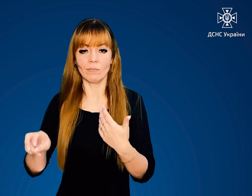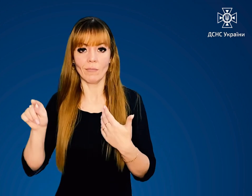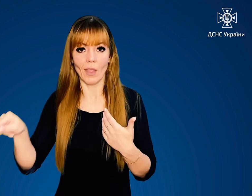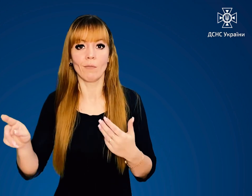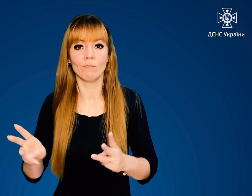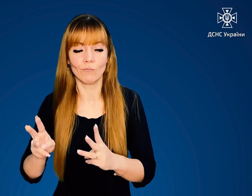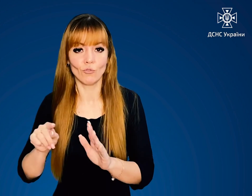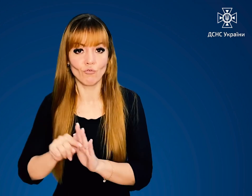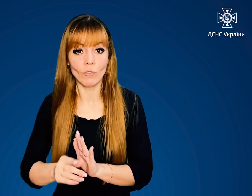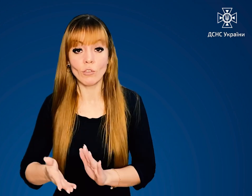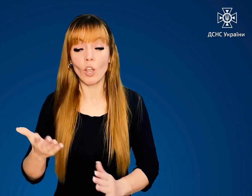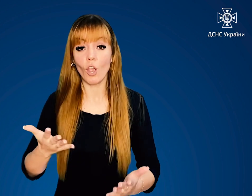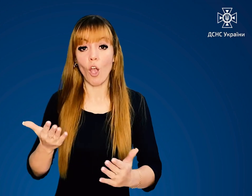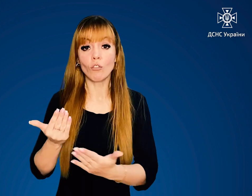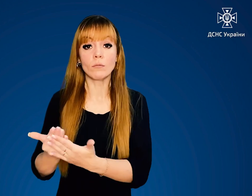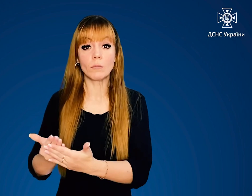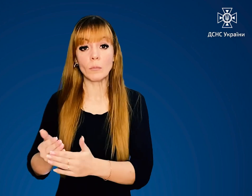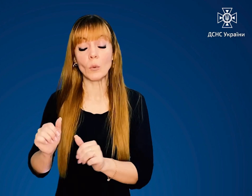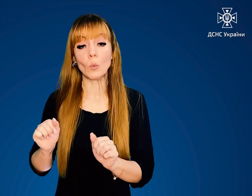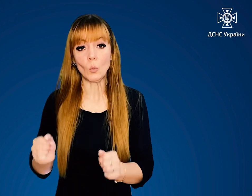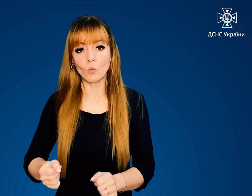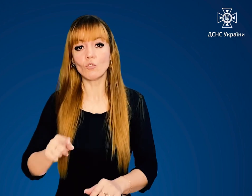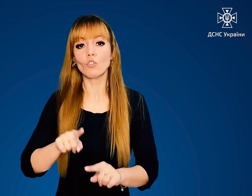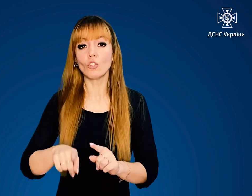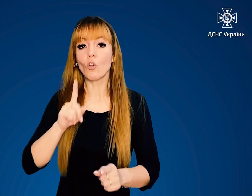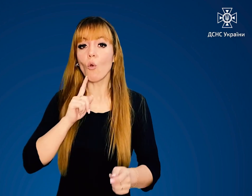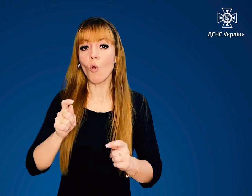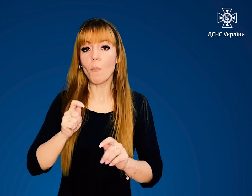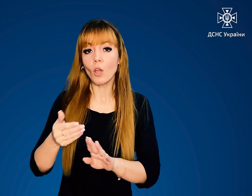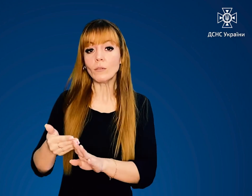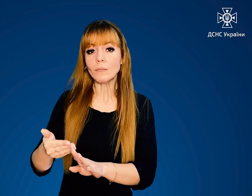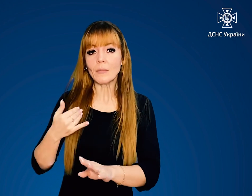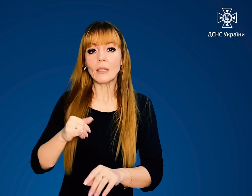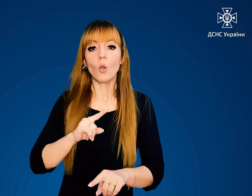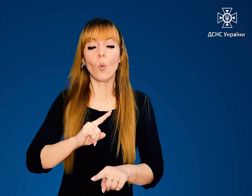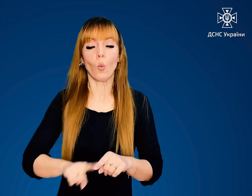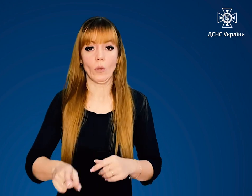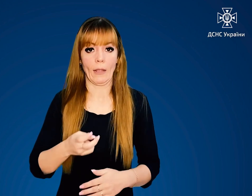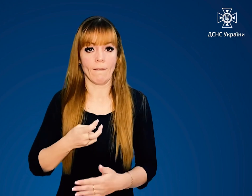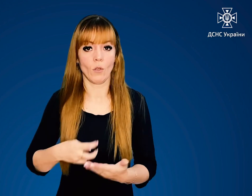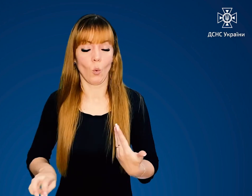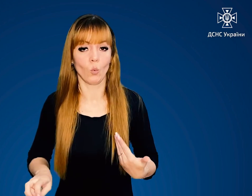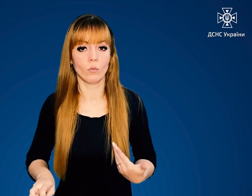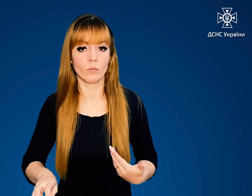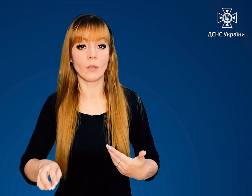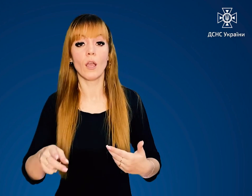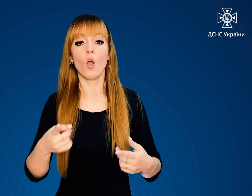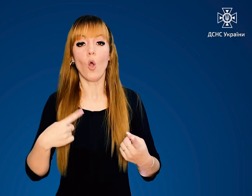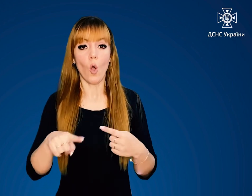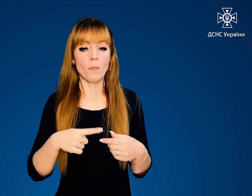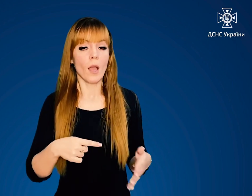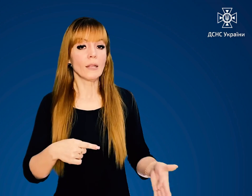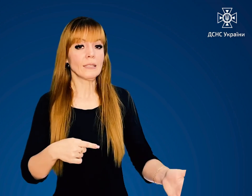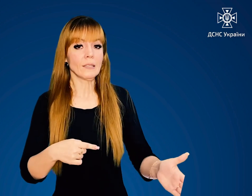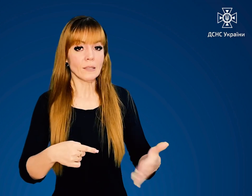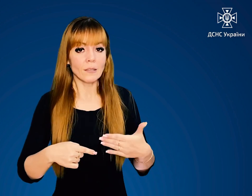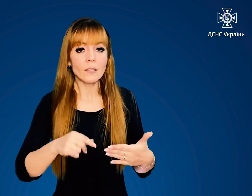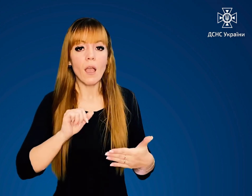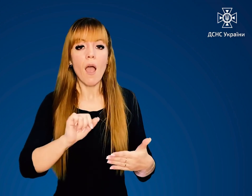гарячі, то обережно відчиніть їх та худко виходьте. Щільно зачиніть двері, а всі